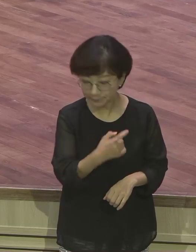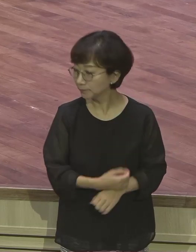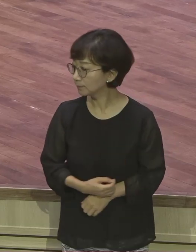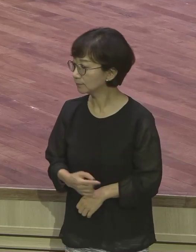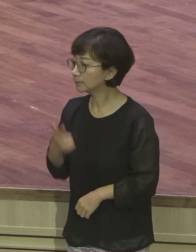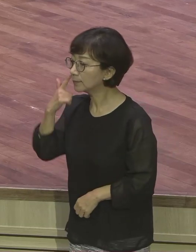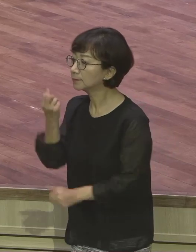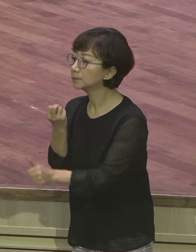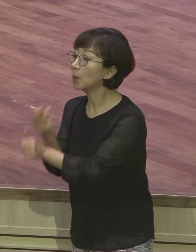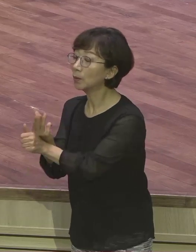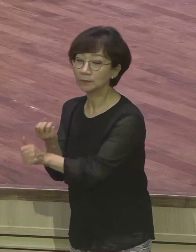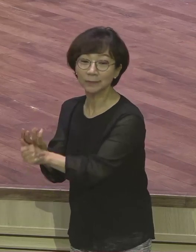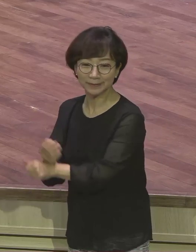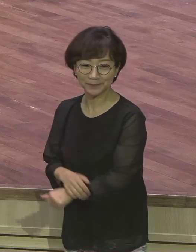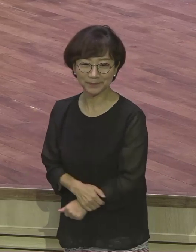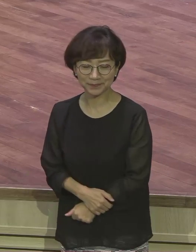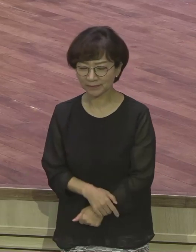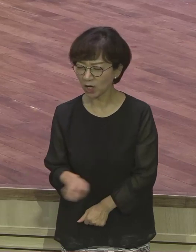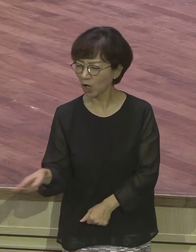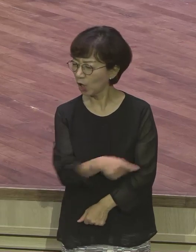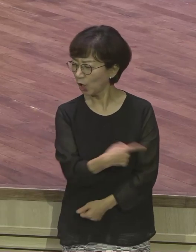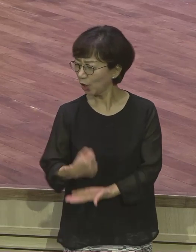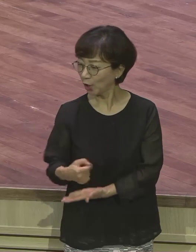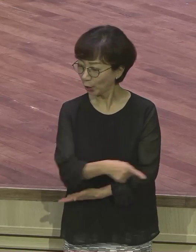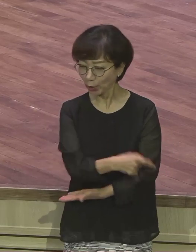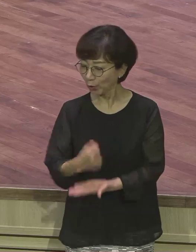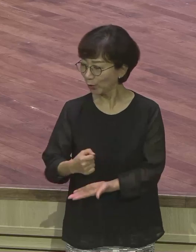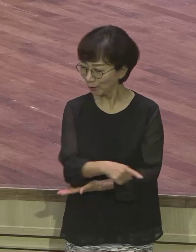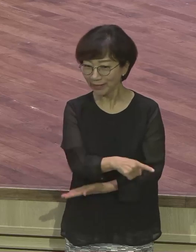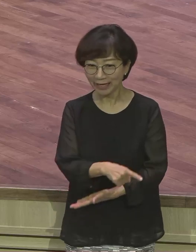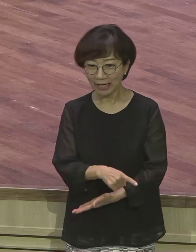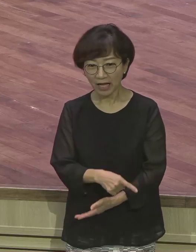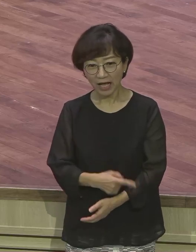형들 아빠 짠봤자 어느 형님 계속 고자질하는 거예요.